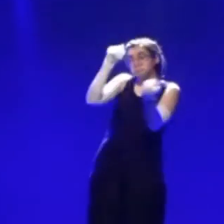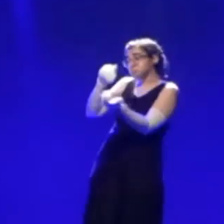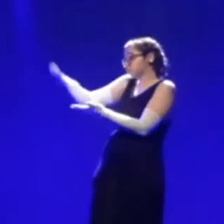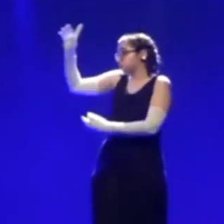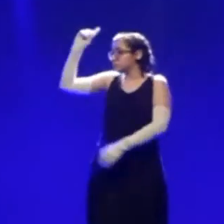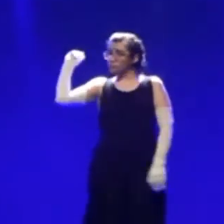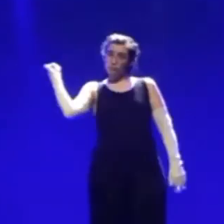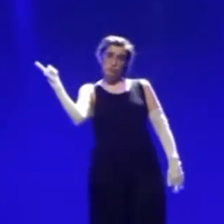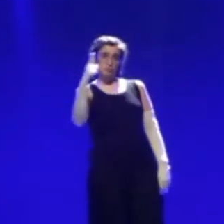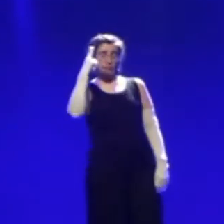pour toujours,